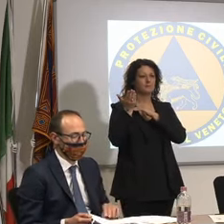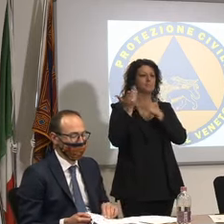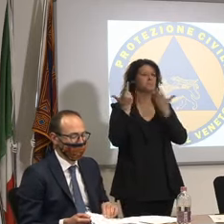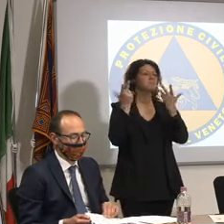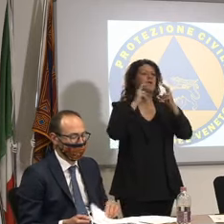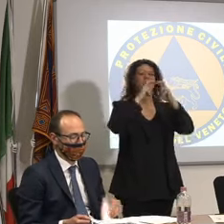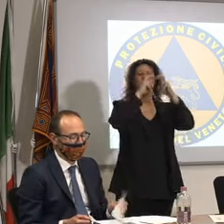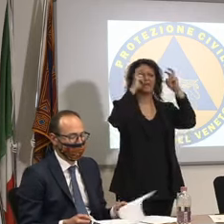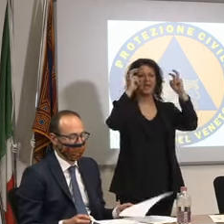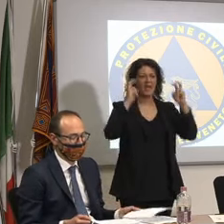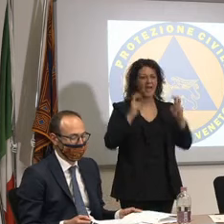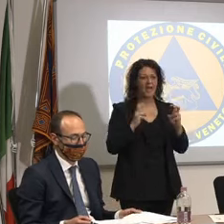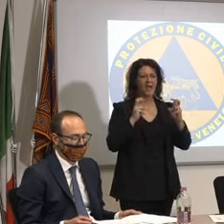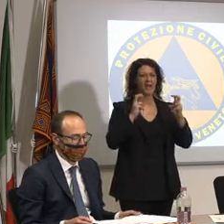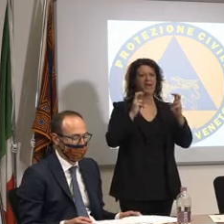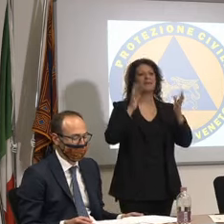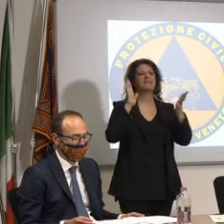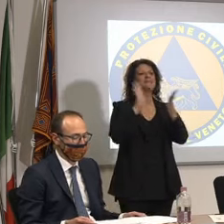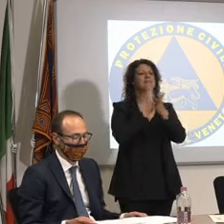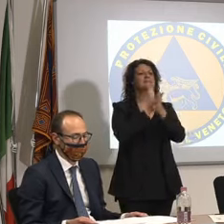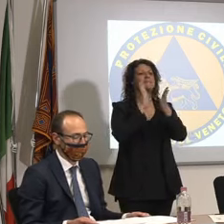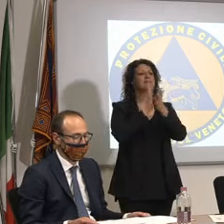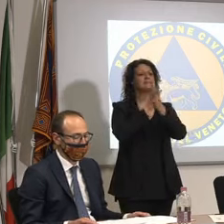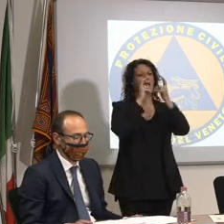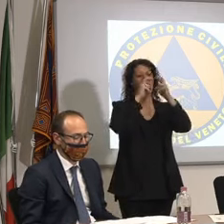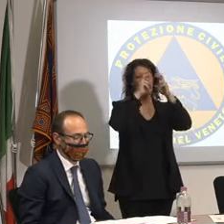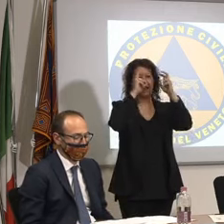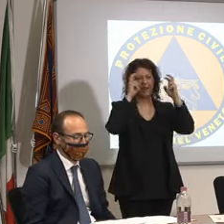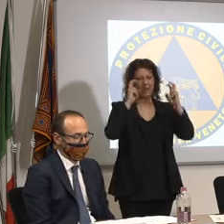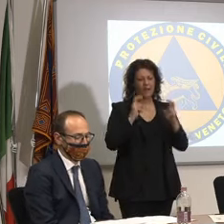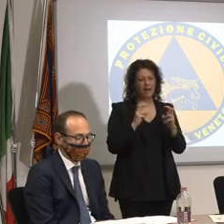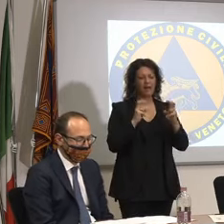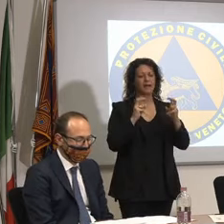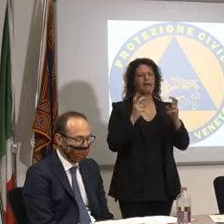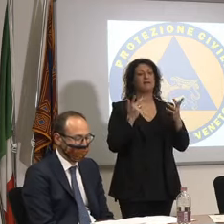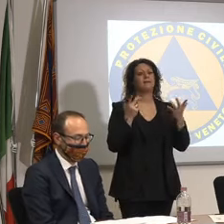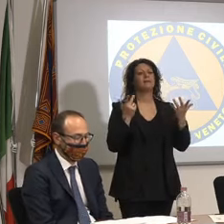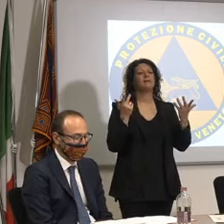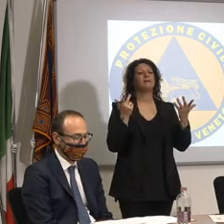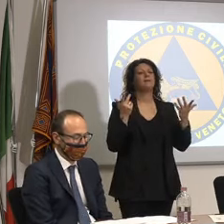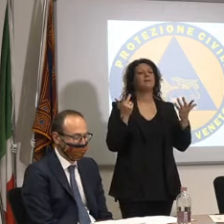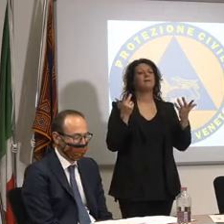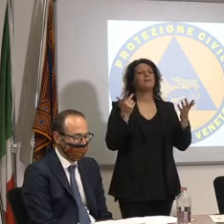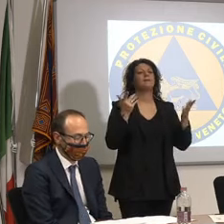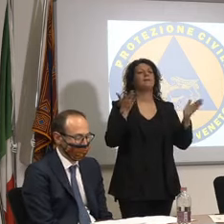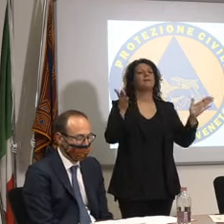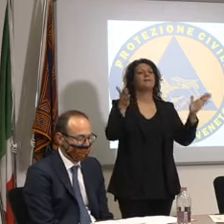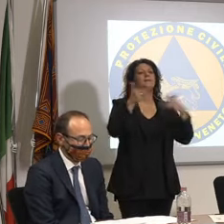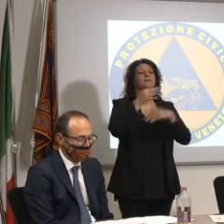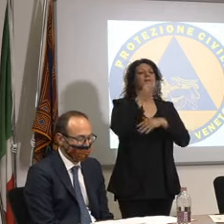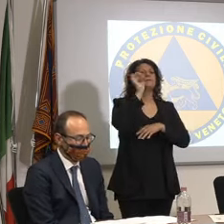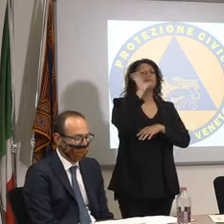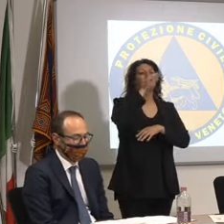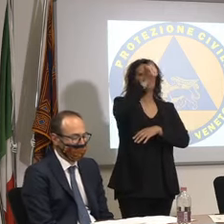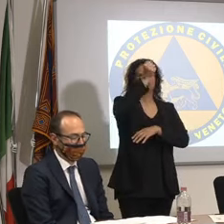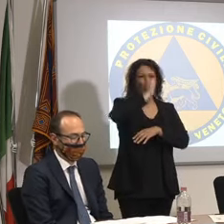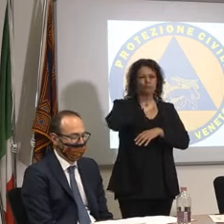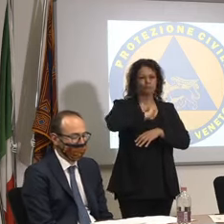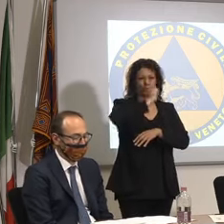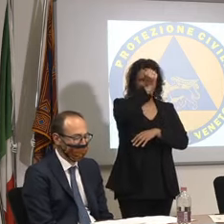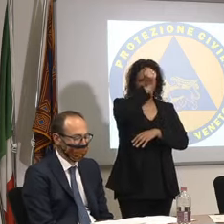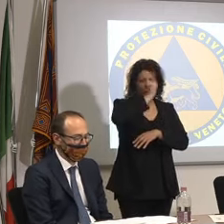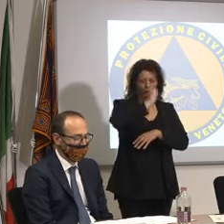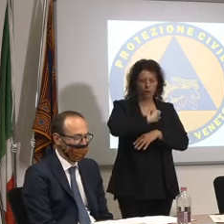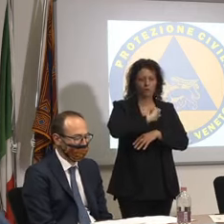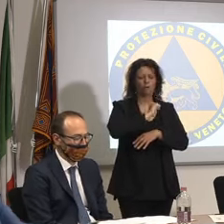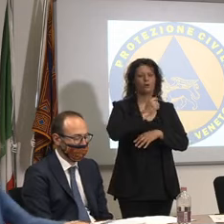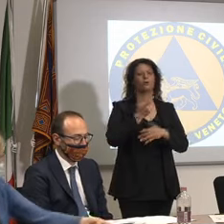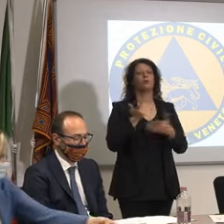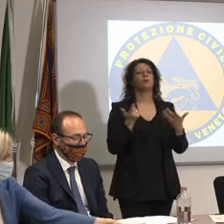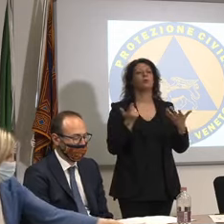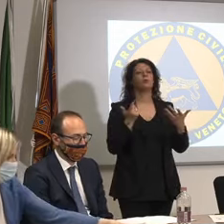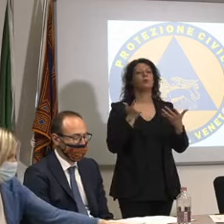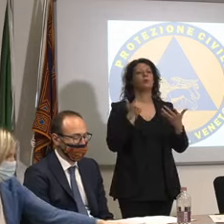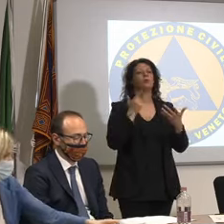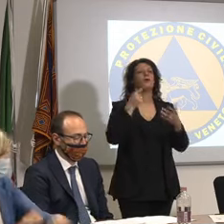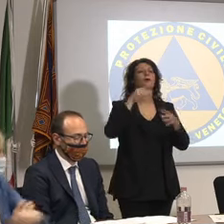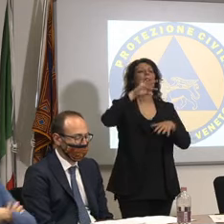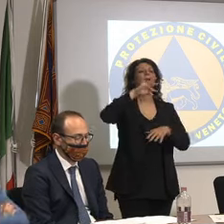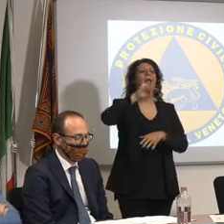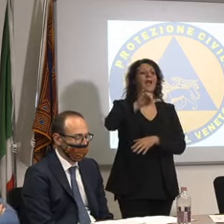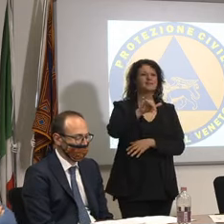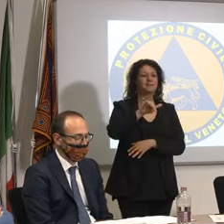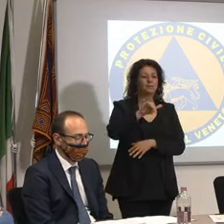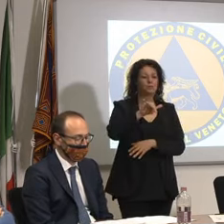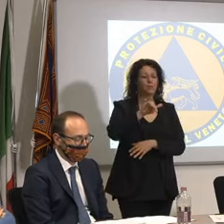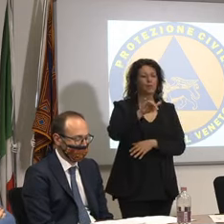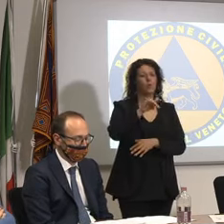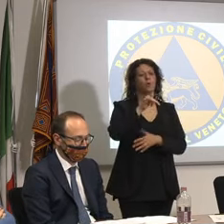fiere sagre case da gioco si dice così sale gioco scusate casinò